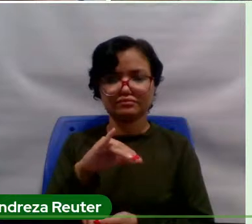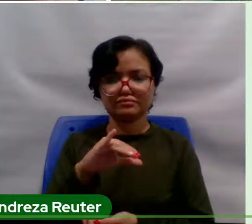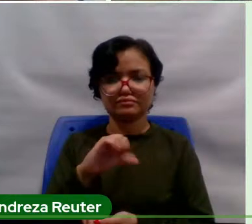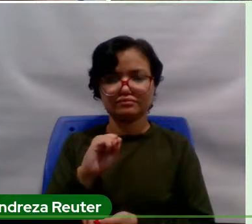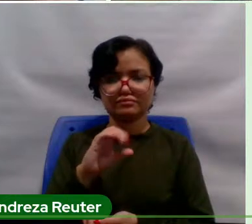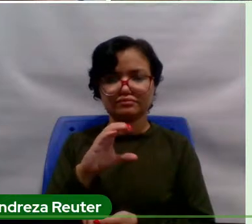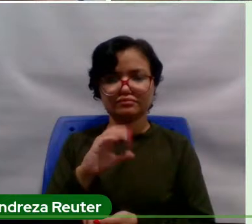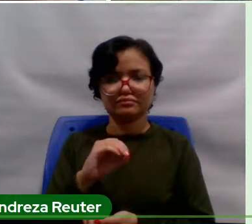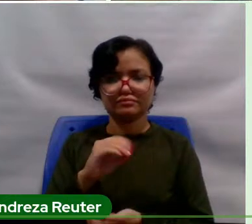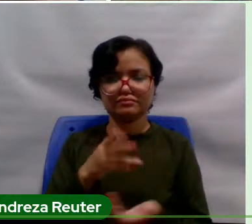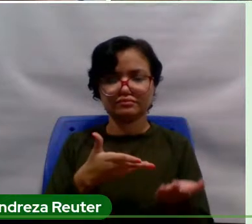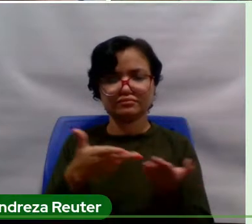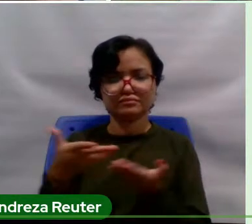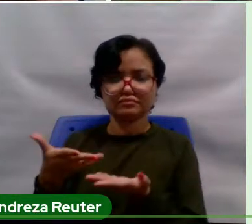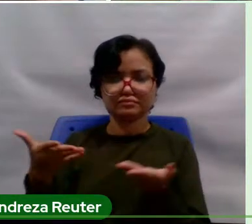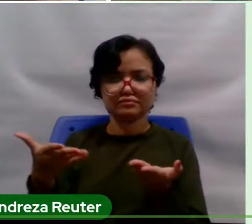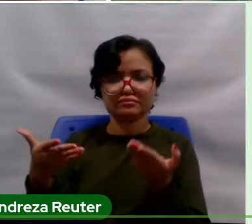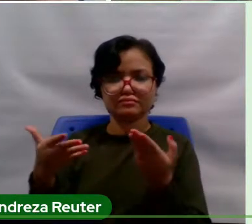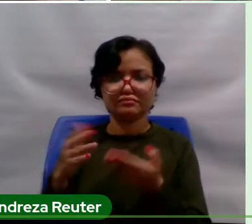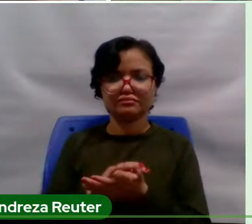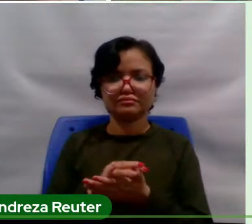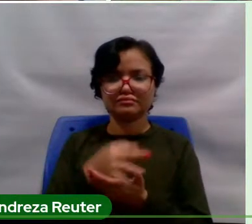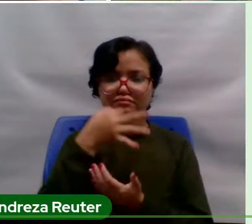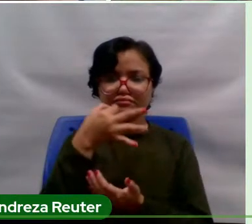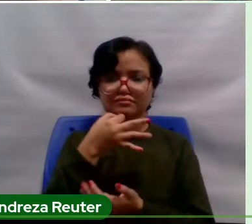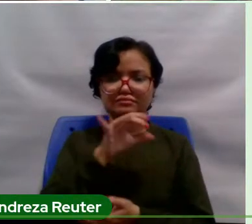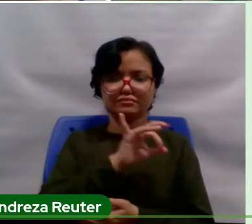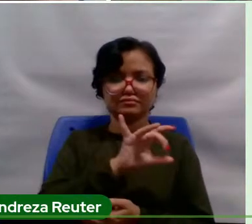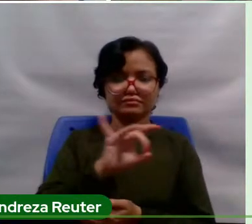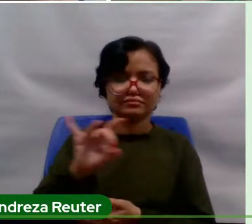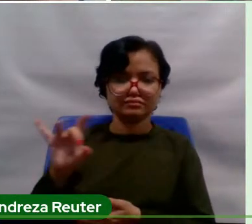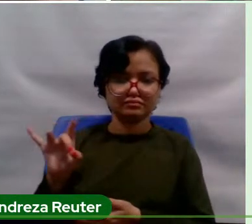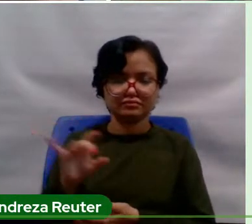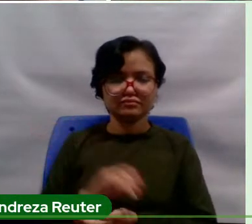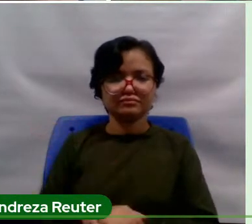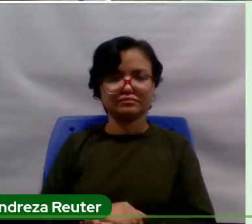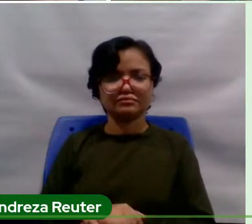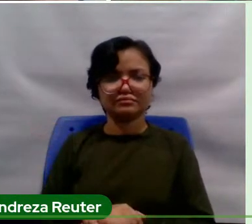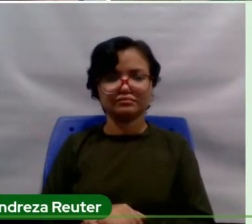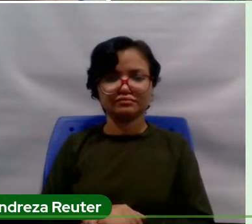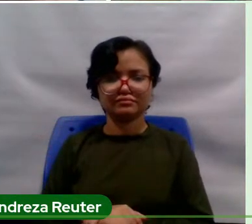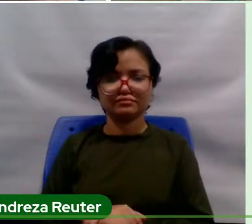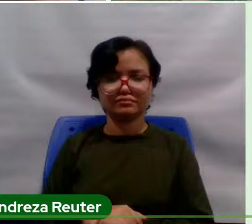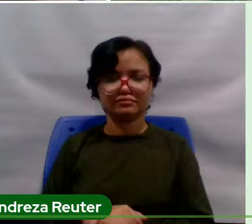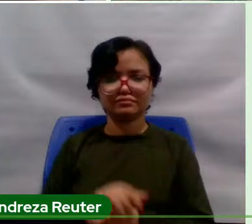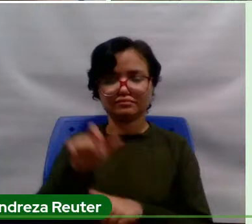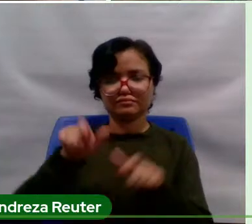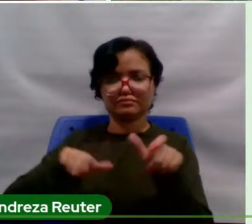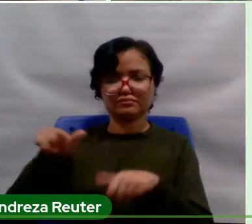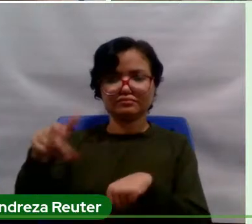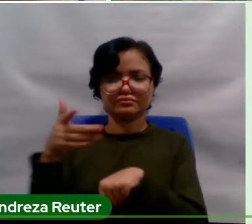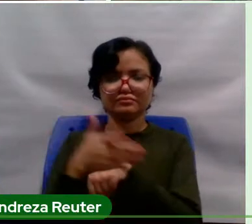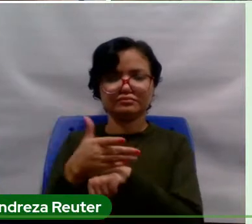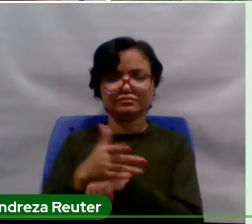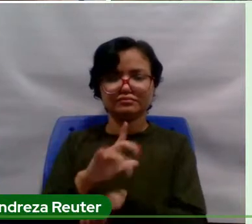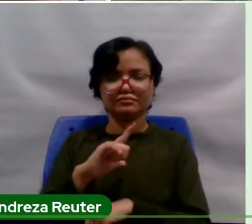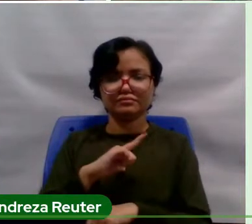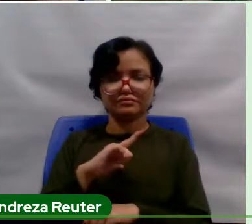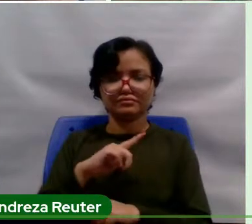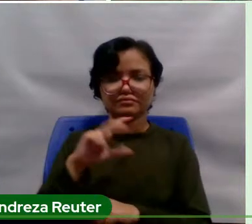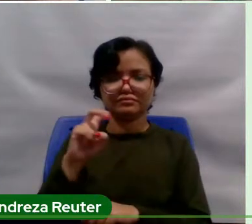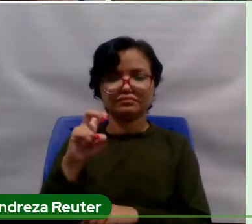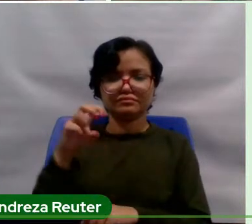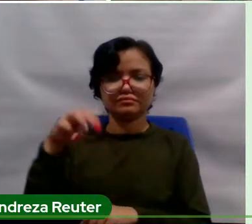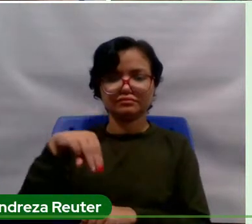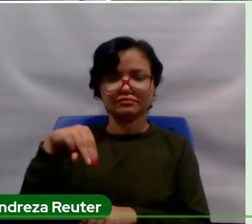Passaremos agora aos discursos dos participantes desta sessão solene. Os participantes terão cinco minutos para